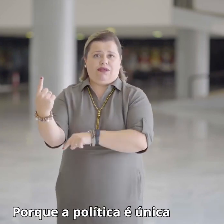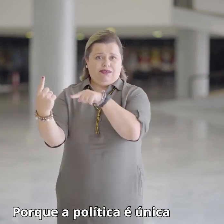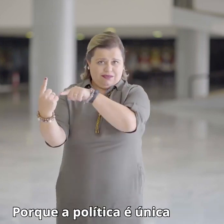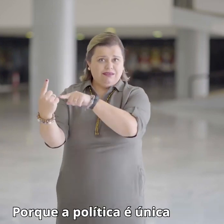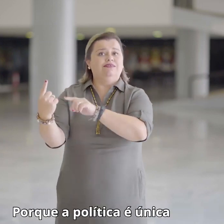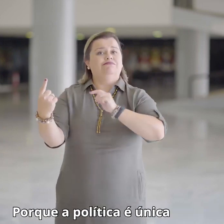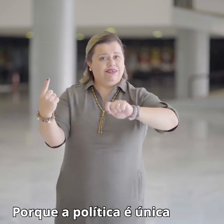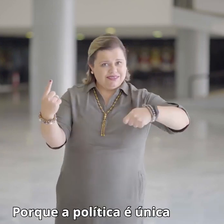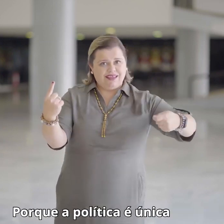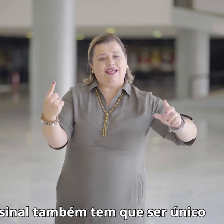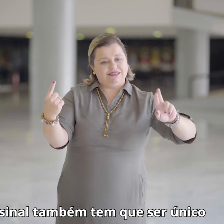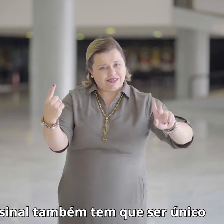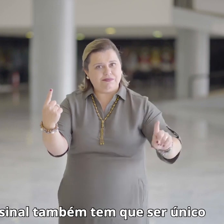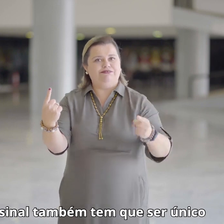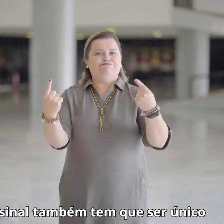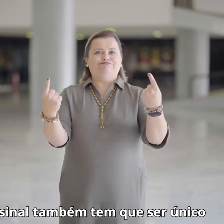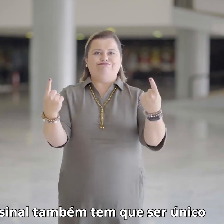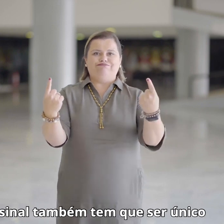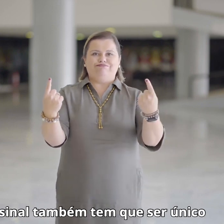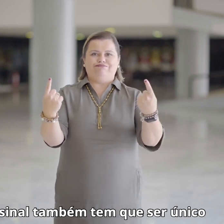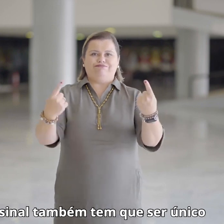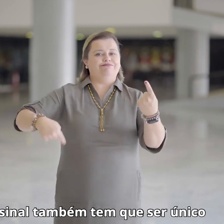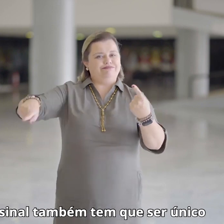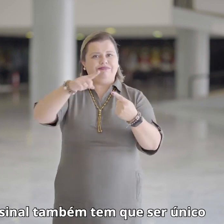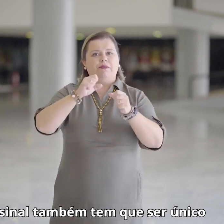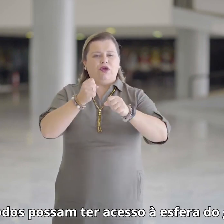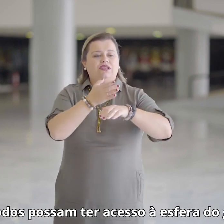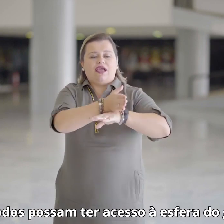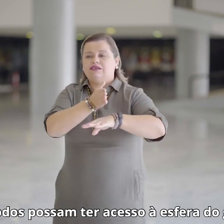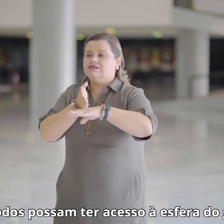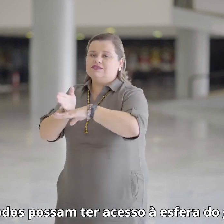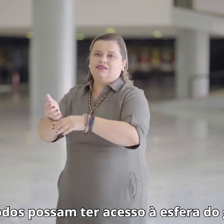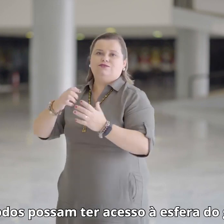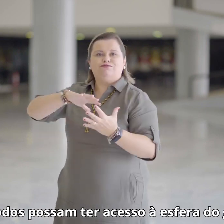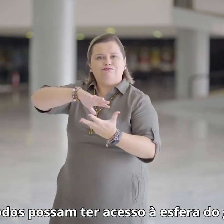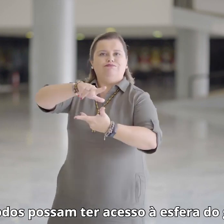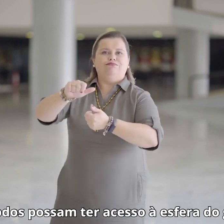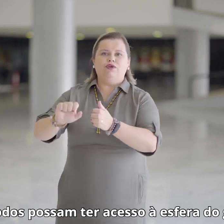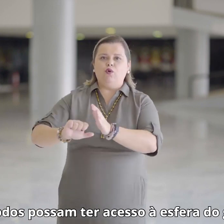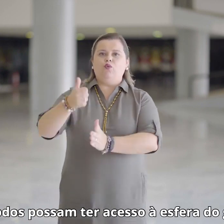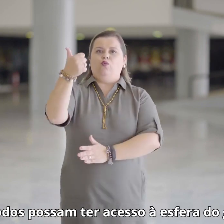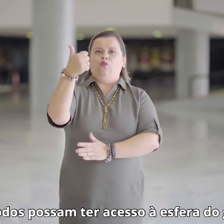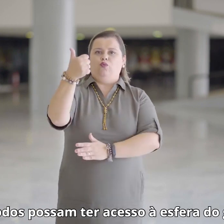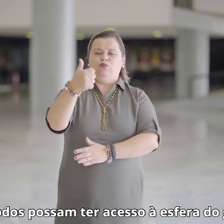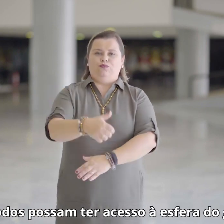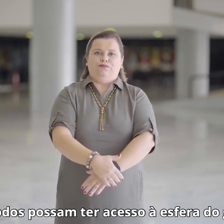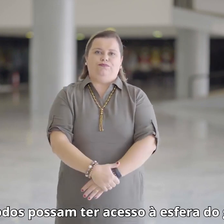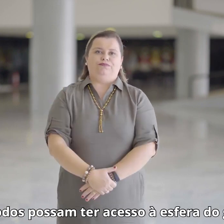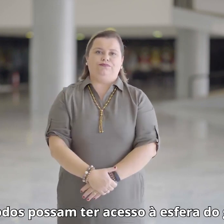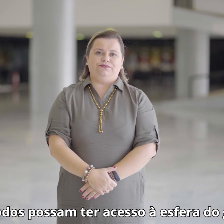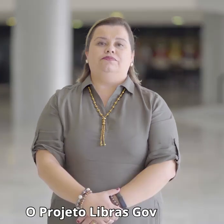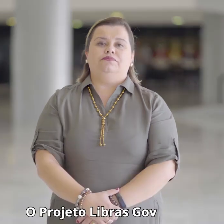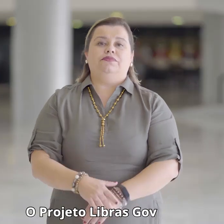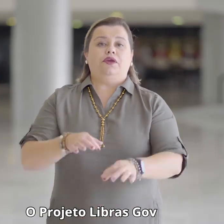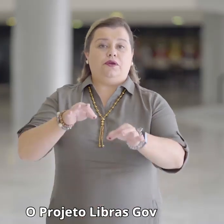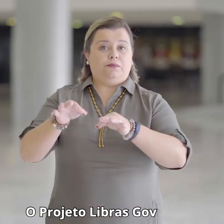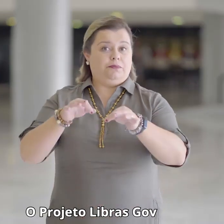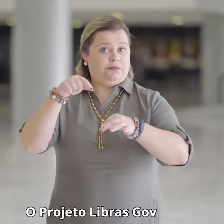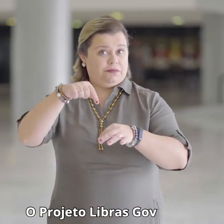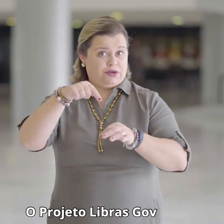política é única e o sinal também tem que ser único, para que todos possam ter acesso à esfera do governo. O projeto